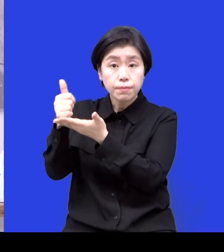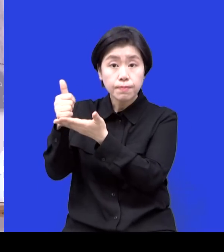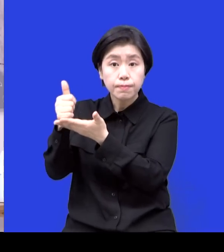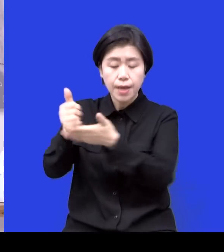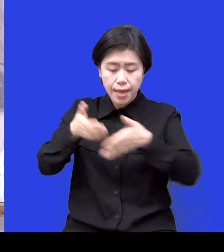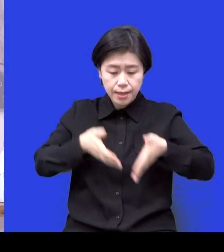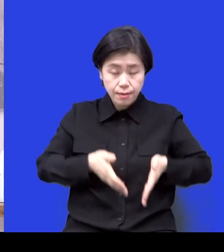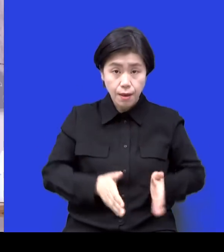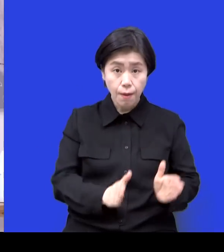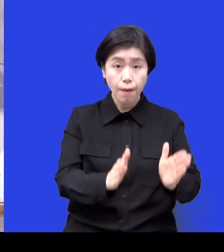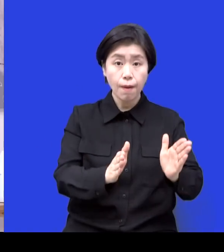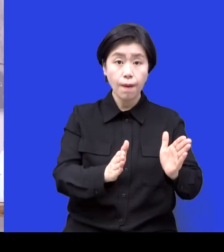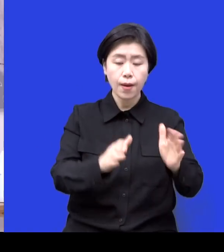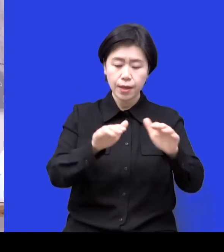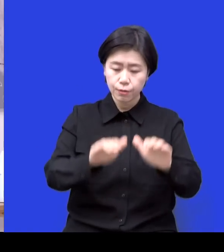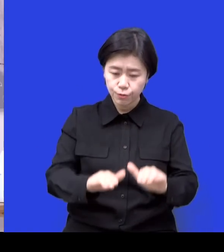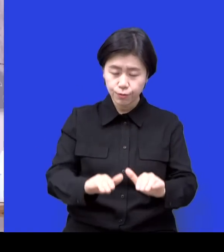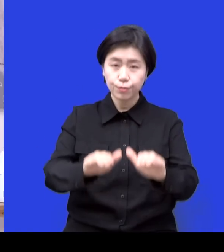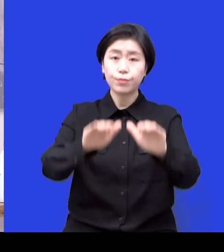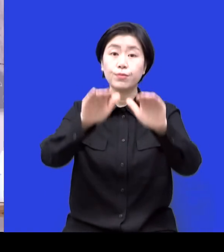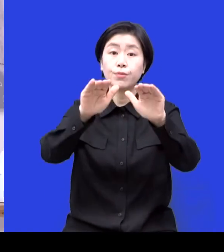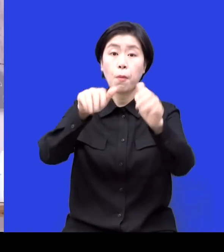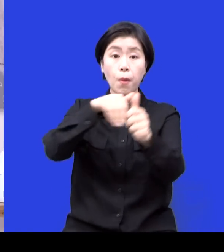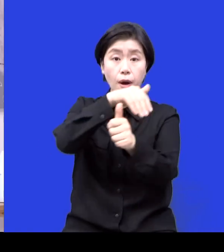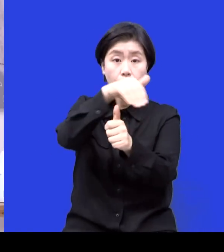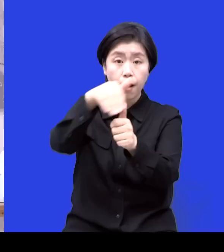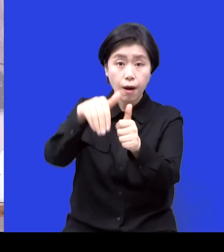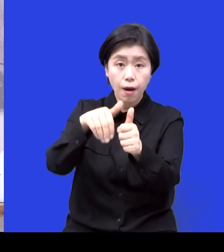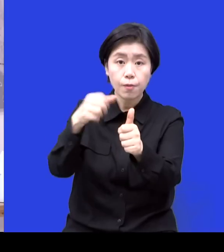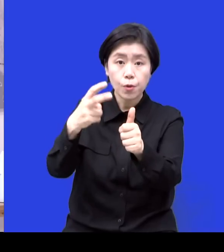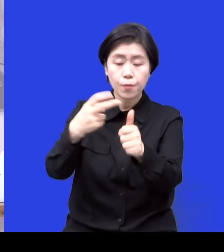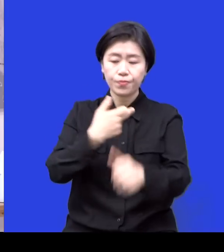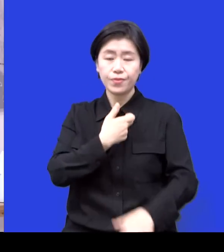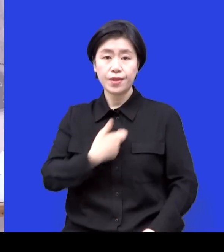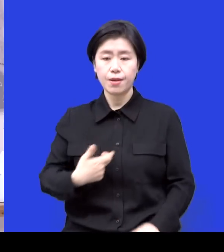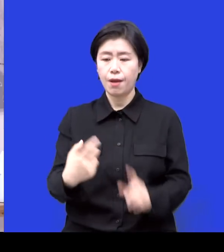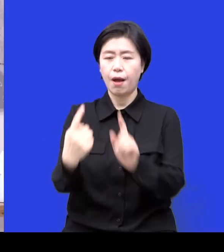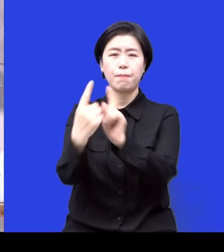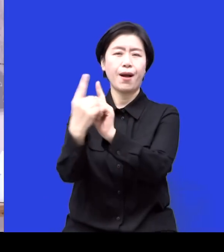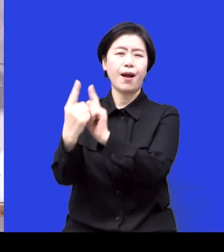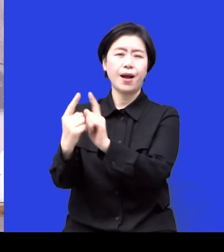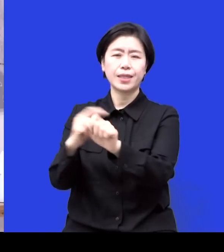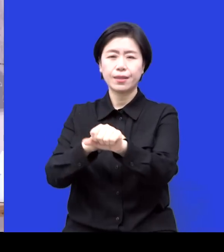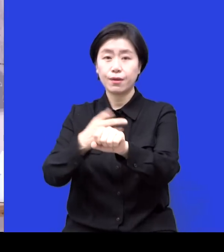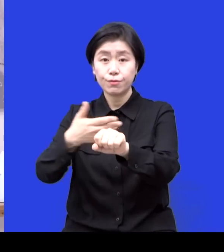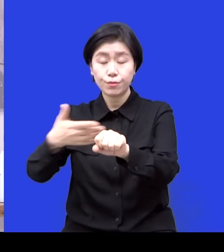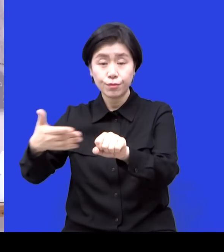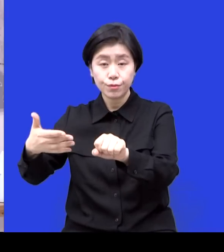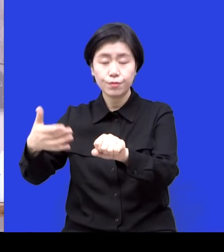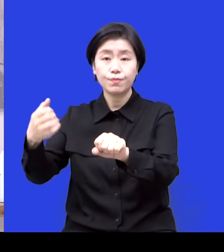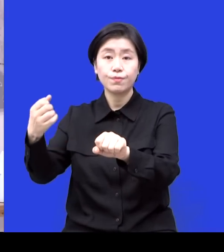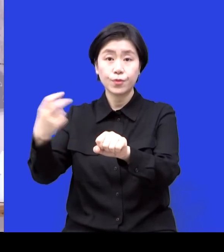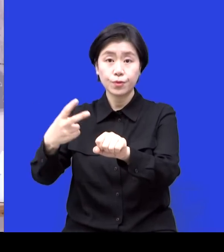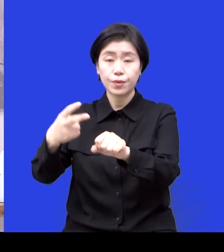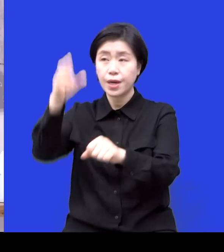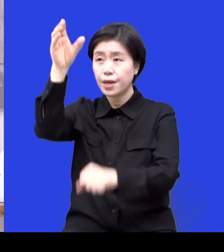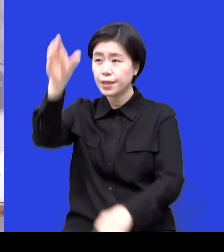자라 나신 그 환경 그리고 제자들과 있었던 그런 시간들 그리고 십자가 못 박히시기